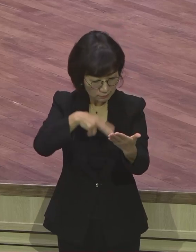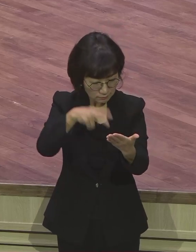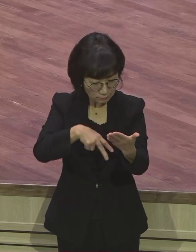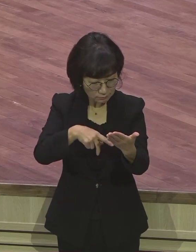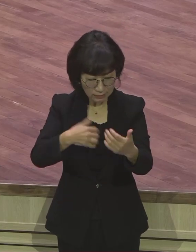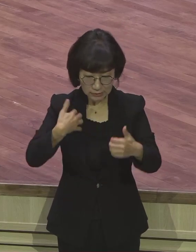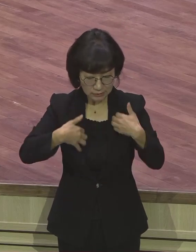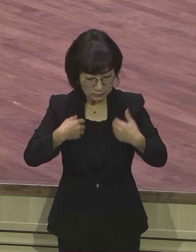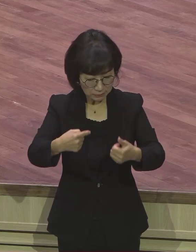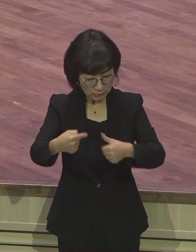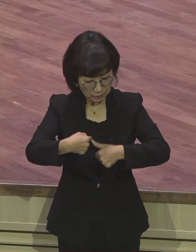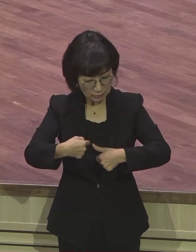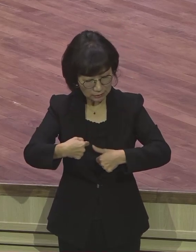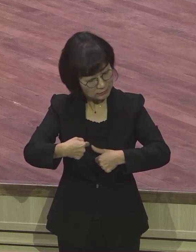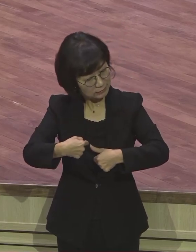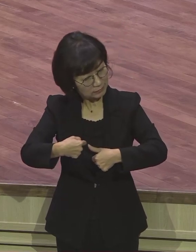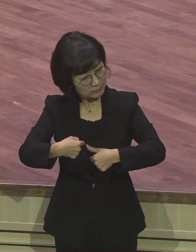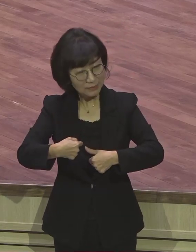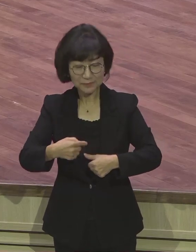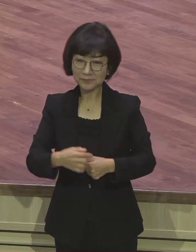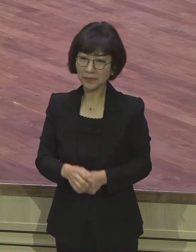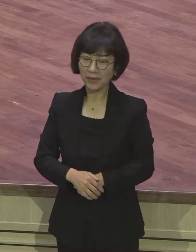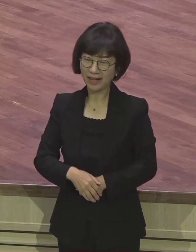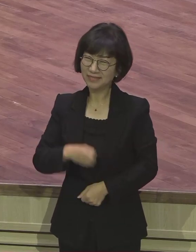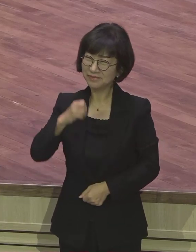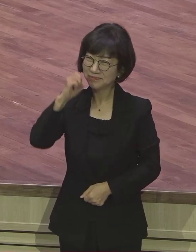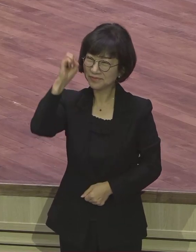기뻐해야지. 그냥 단순히 기뻐하면 됩니다.